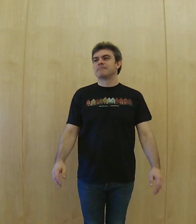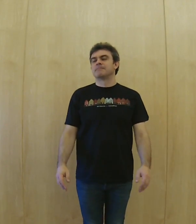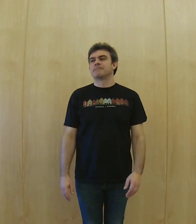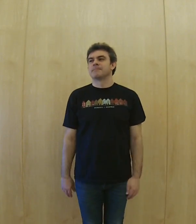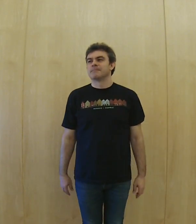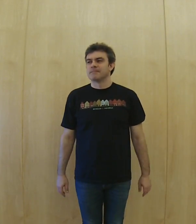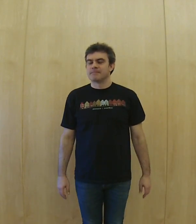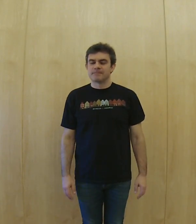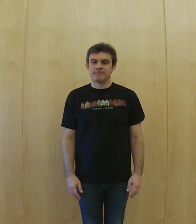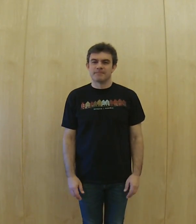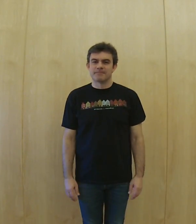acabar ya,